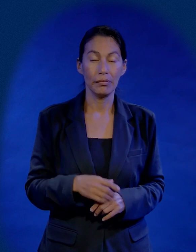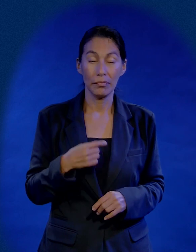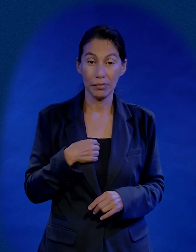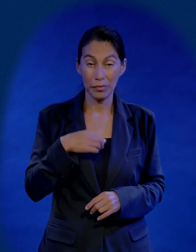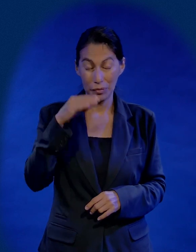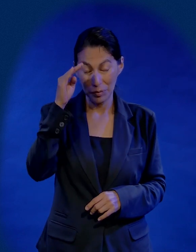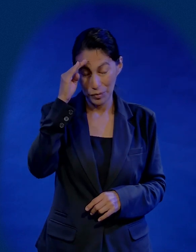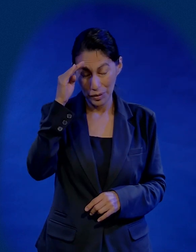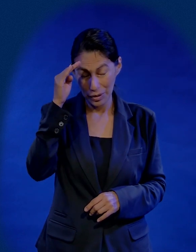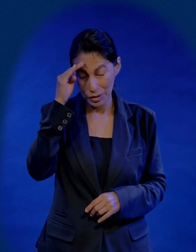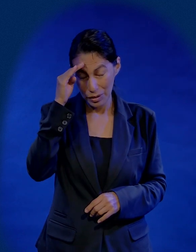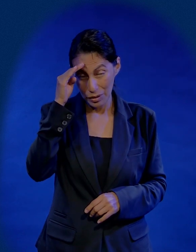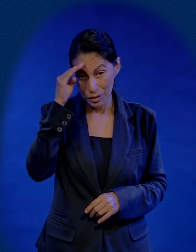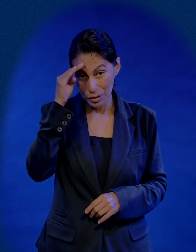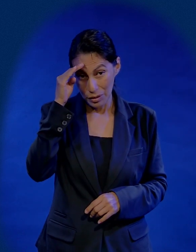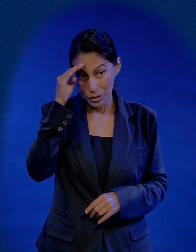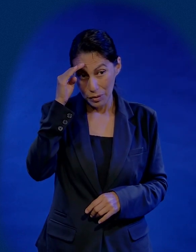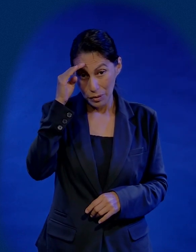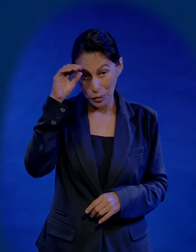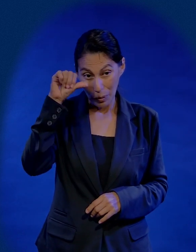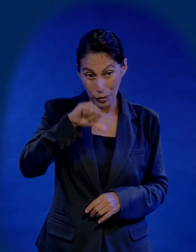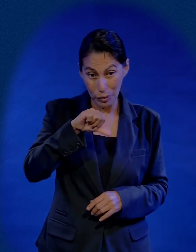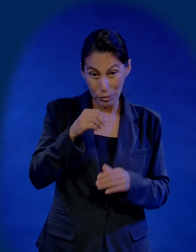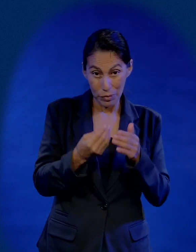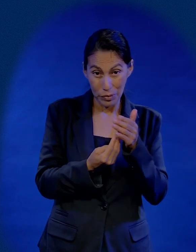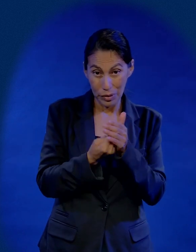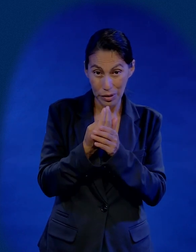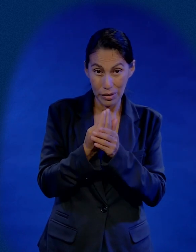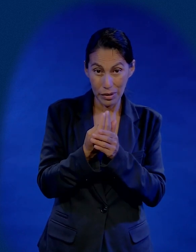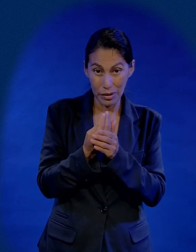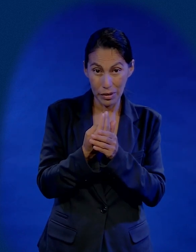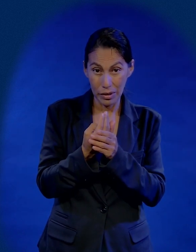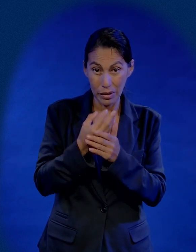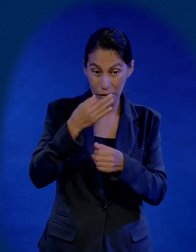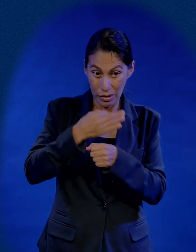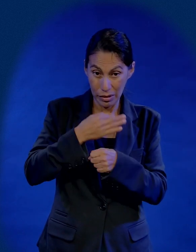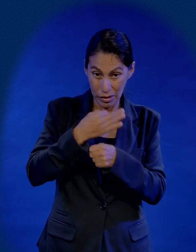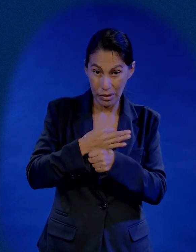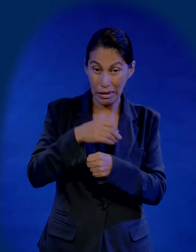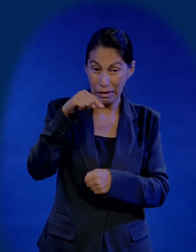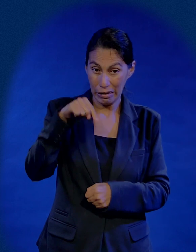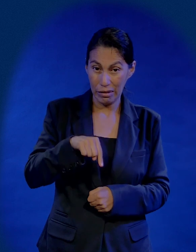mundo en su mundo a mí me da terror pensar que esta mañana entre nosotros